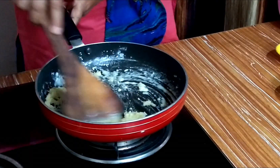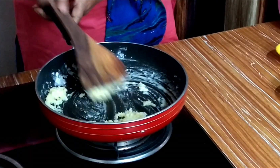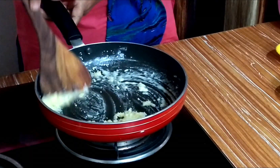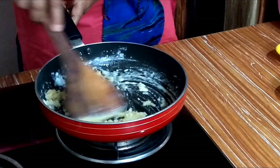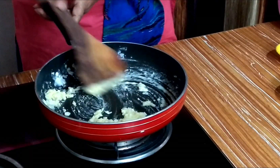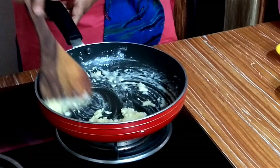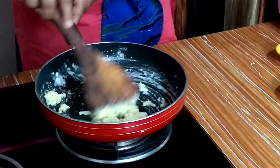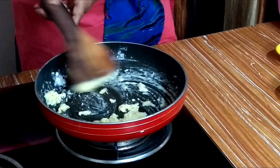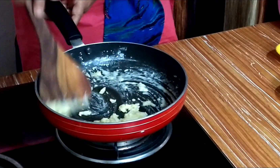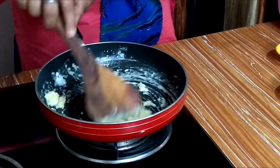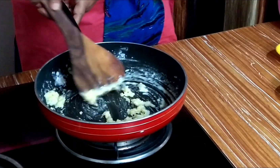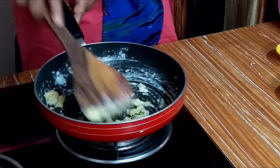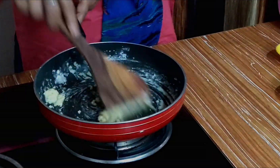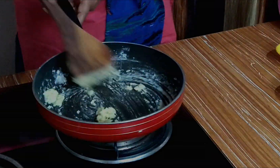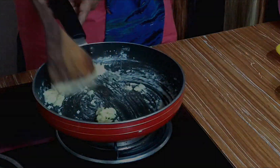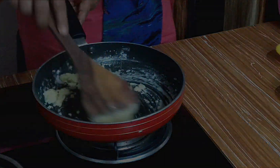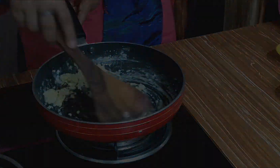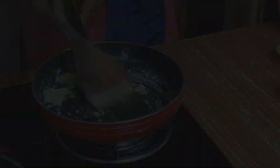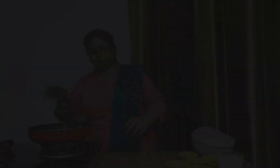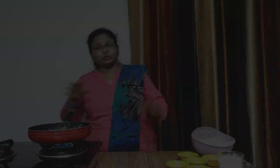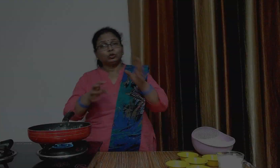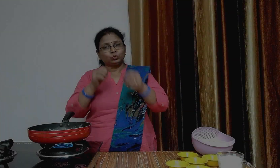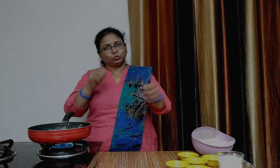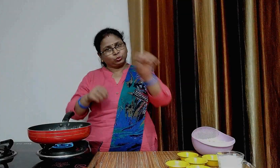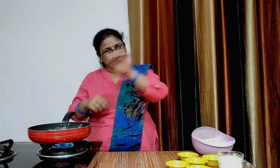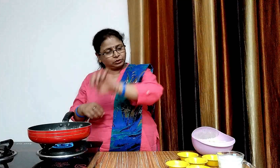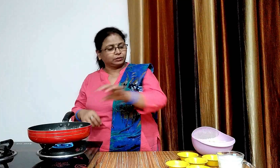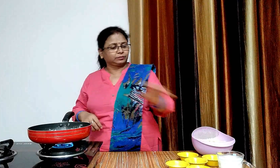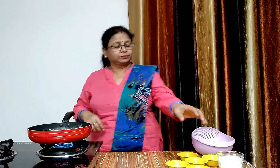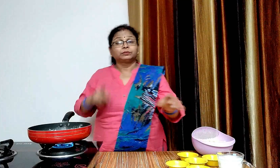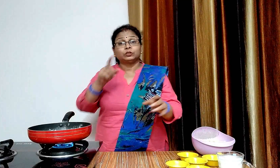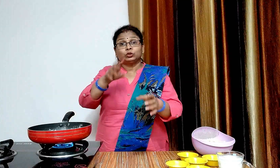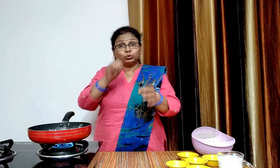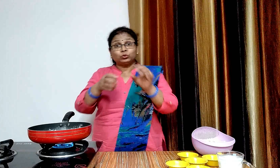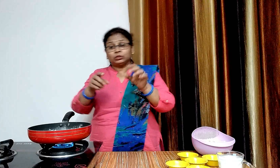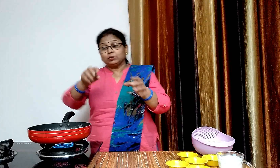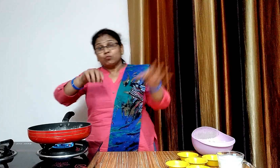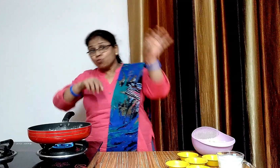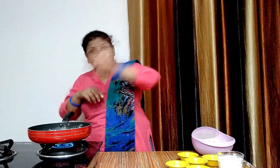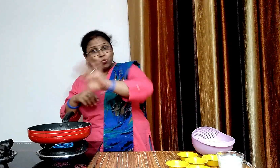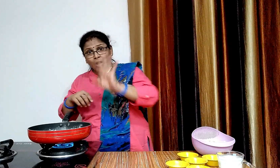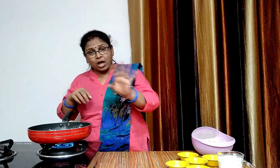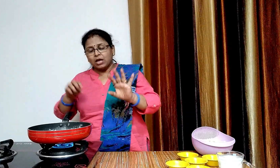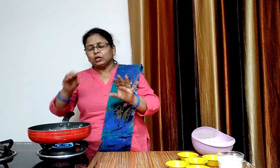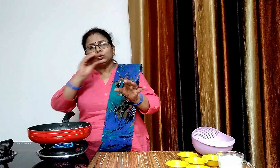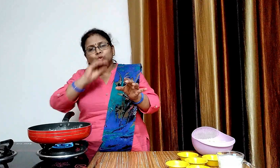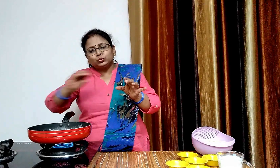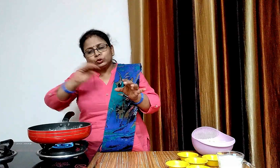देखिए मैदा रेडी है अब इसमें थोड़ा थोड़ा करके दूट डालते जाएंगे और मिलाते जाएंगे